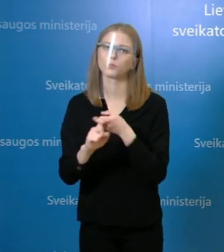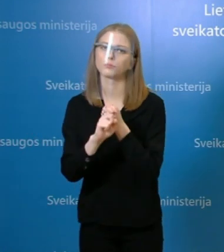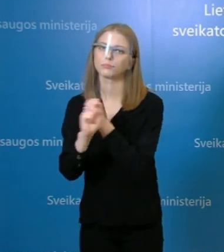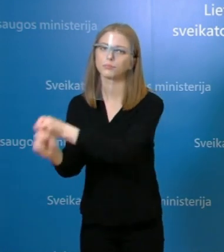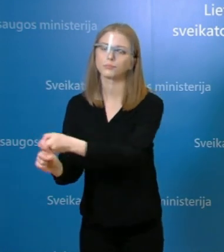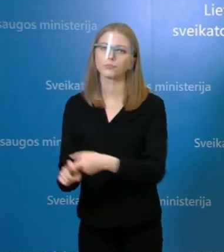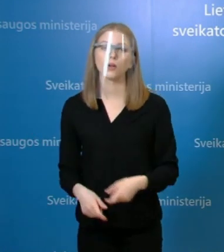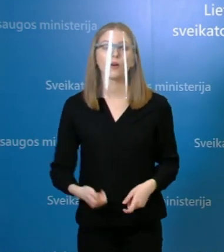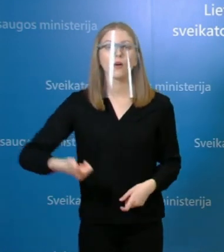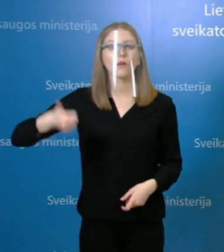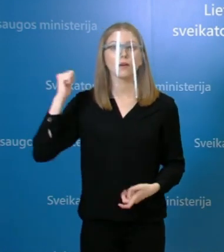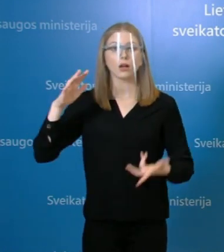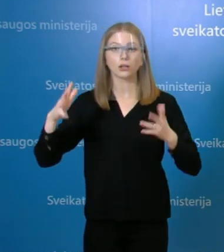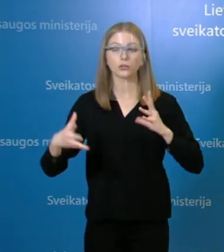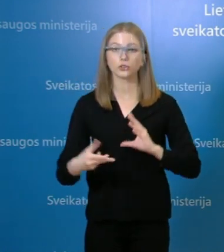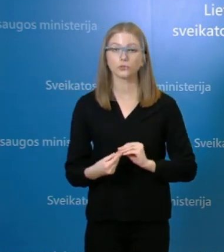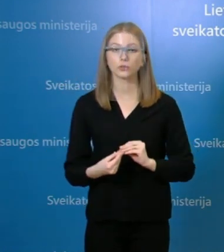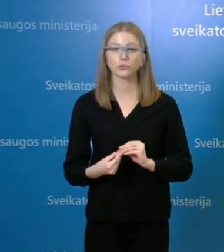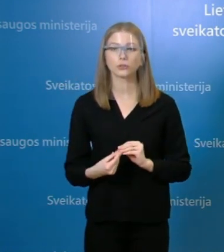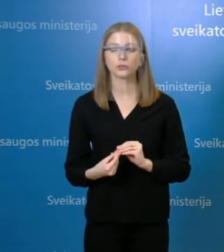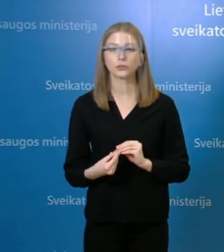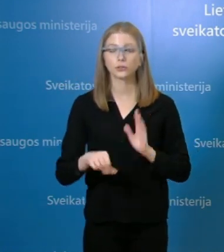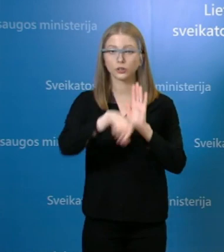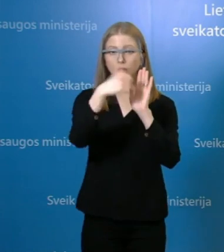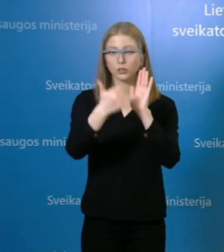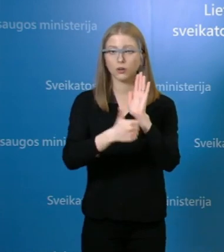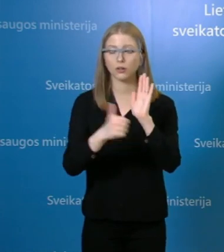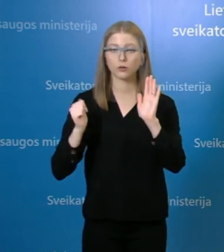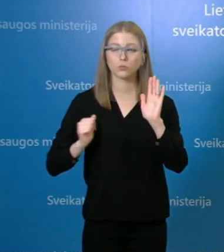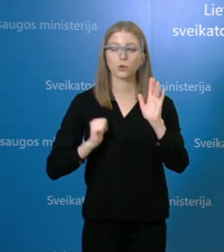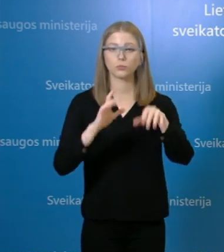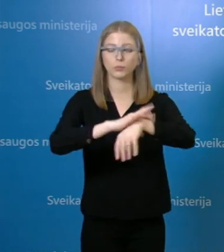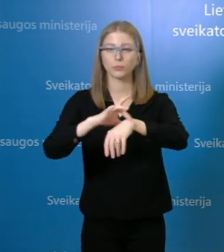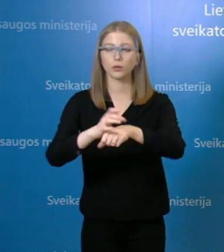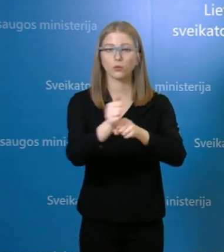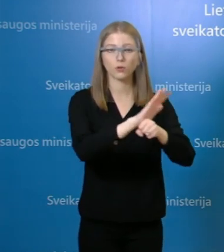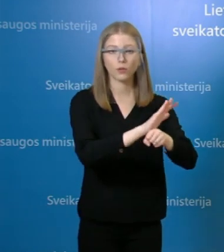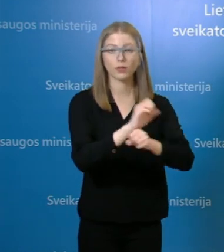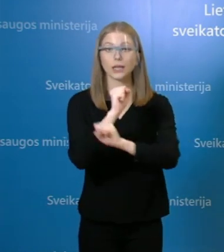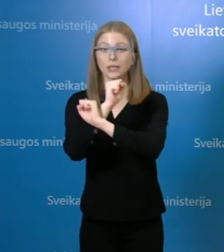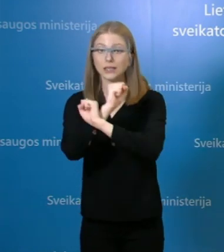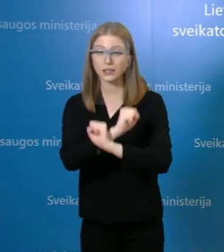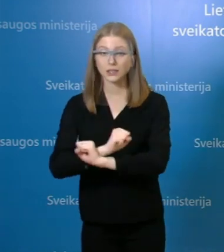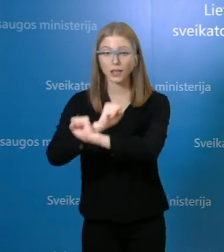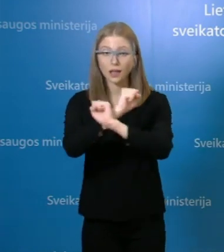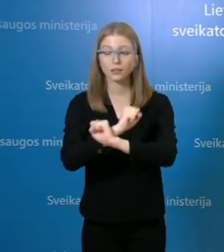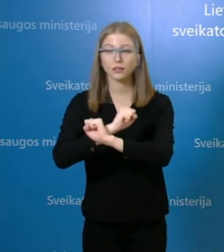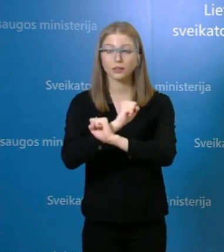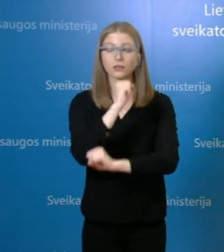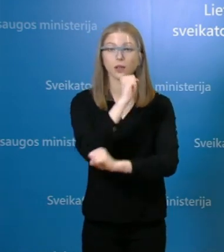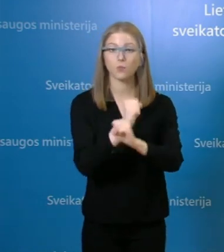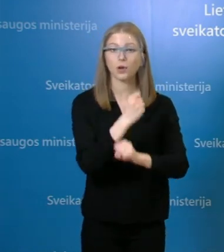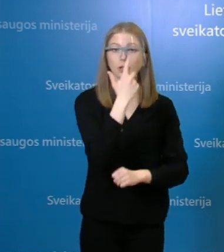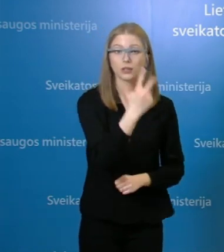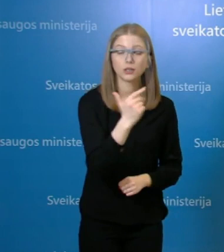vakardieną patvirtinta, naujų ligos atveju, kaip ir minėjau, iš viso yra 16. Santaros klinikų darbuotojų per vakardieną 3,